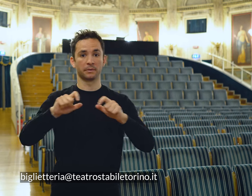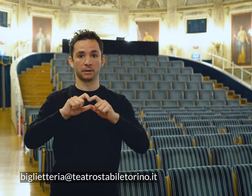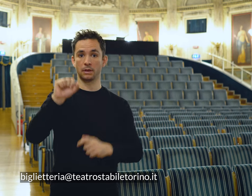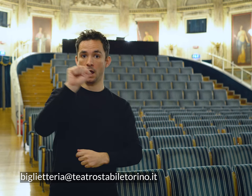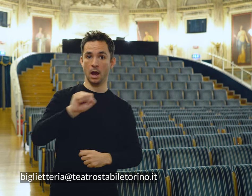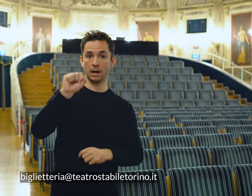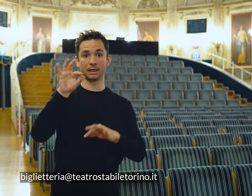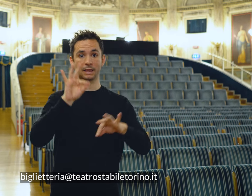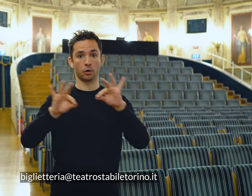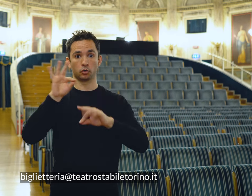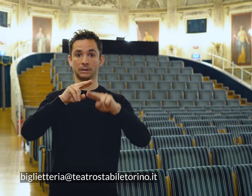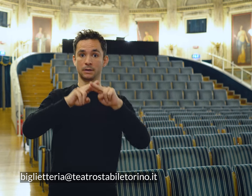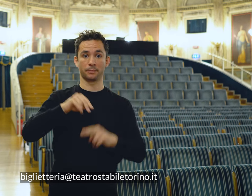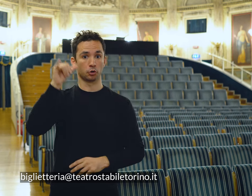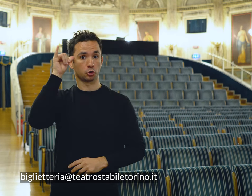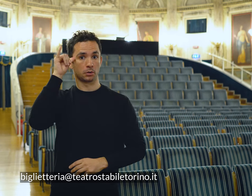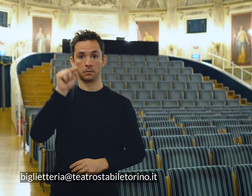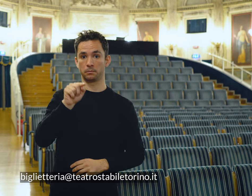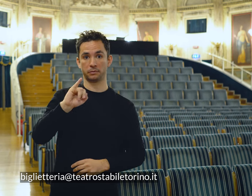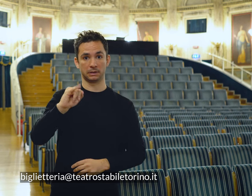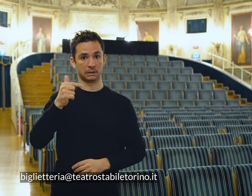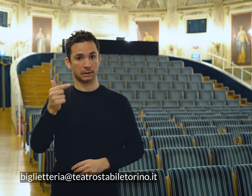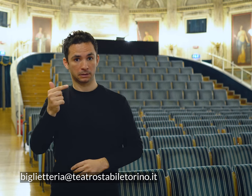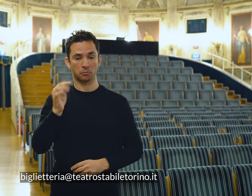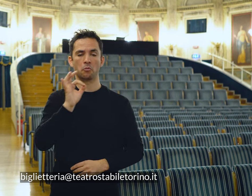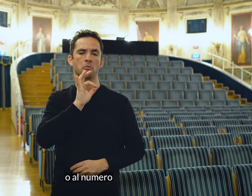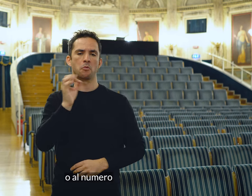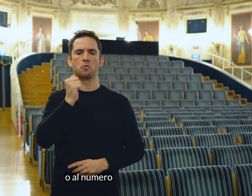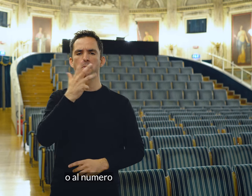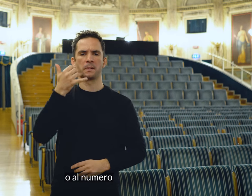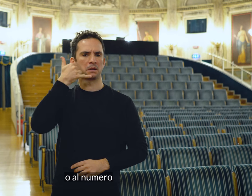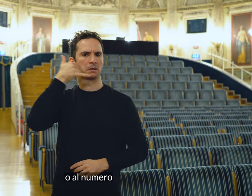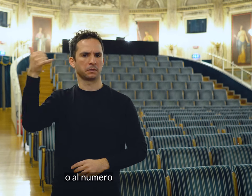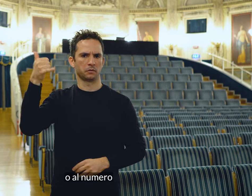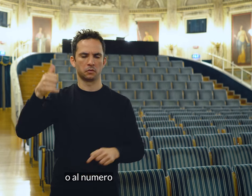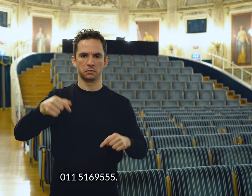-chiocciola-teatrostabile-torino.it o al numero 011